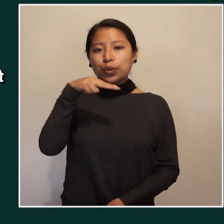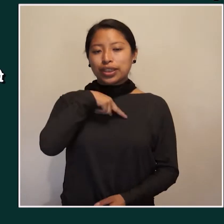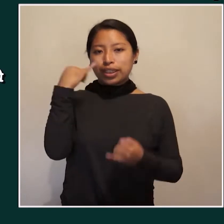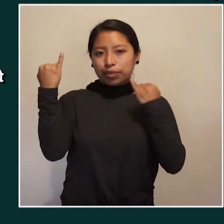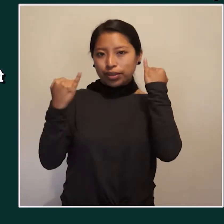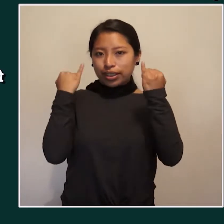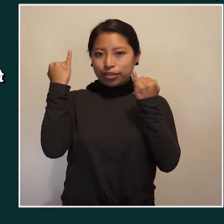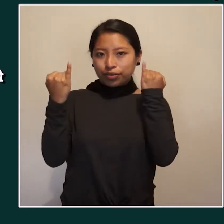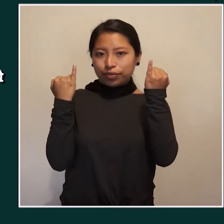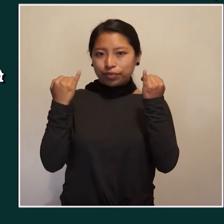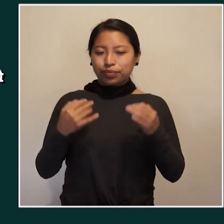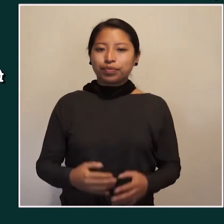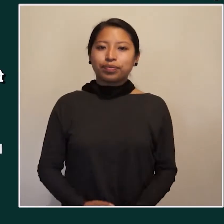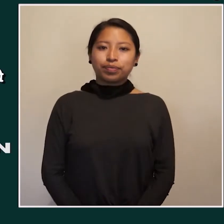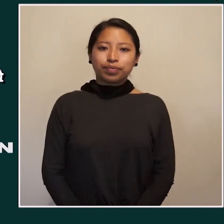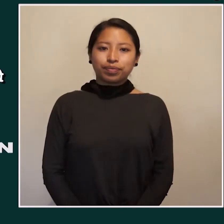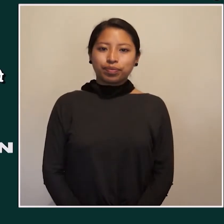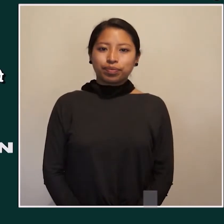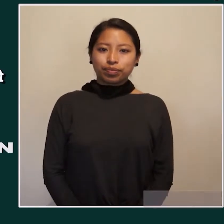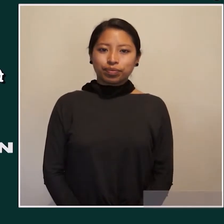nuestra voz, nuestra opinión.